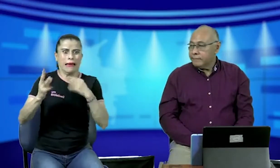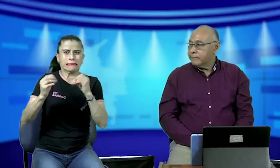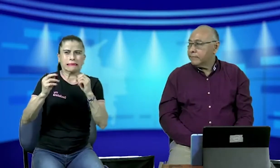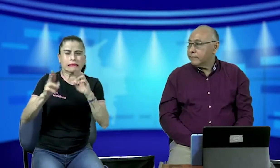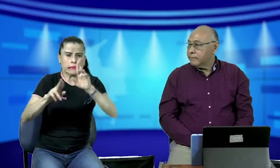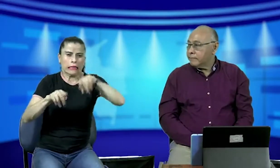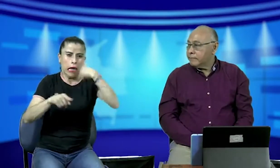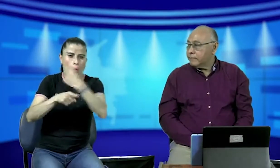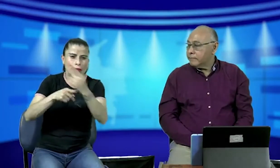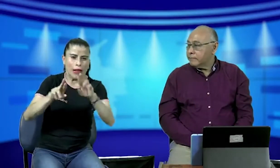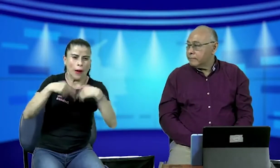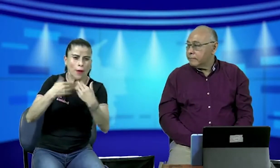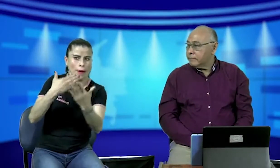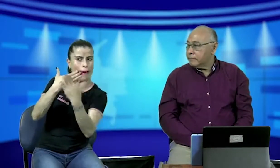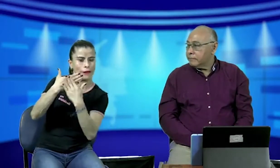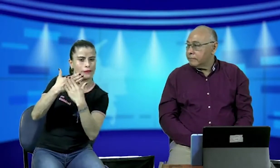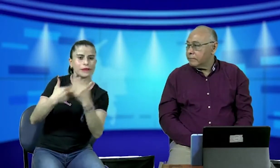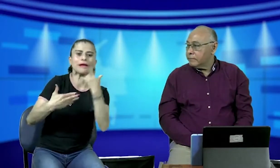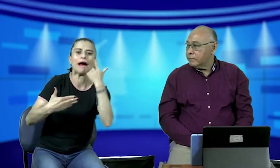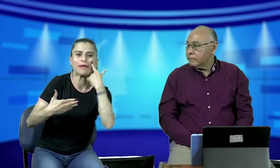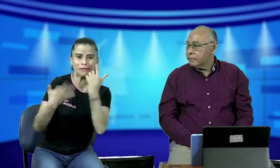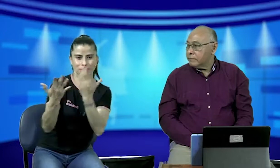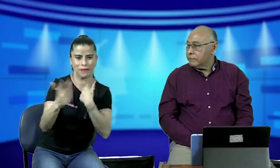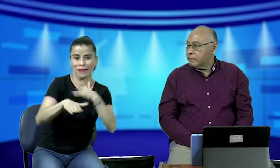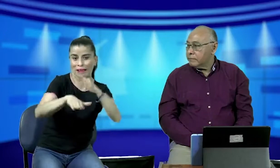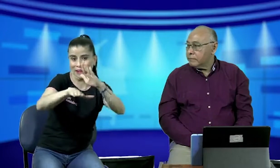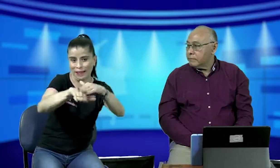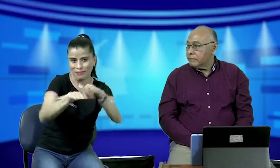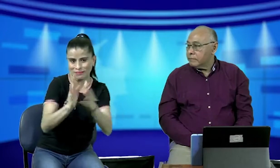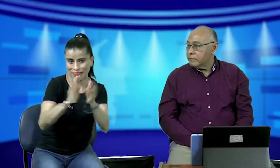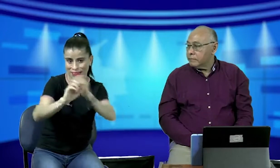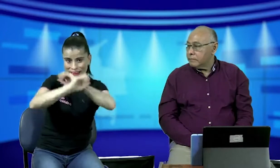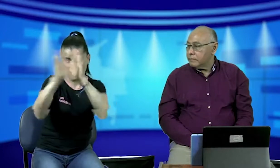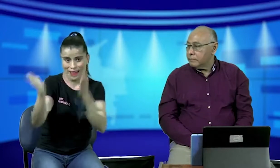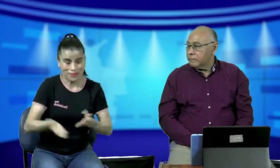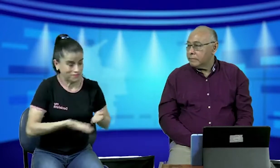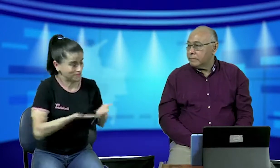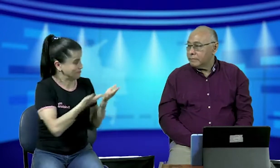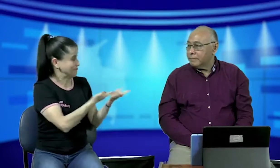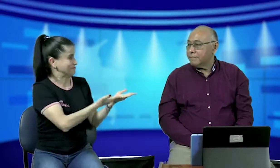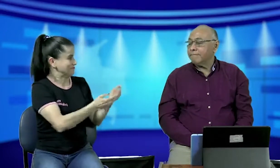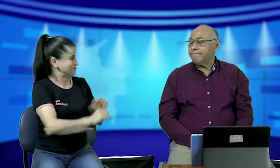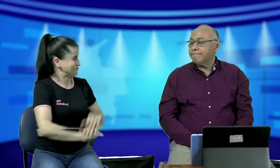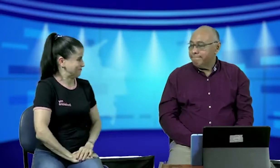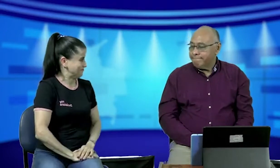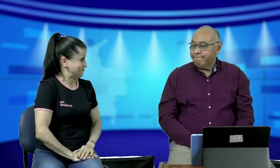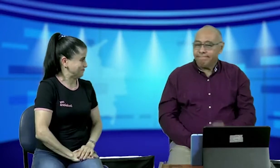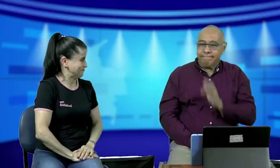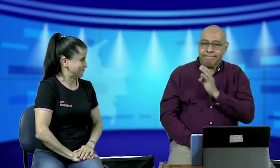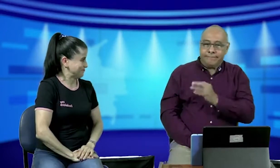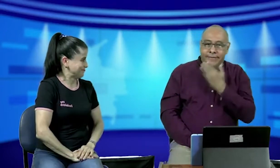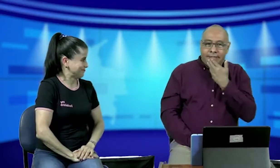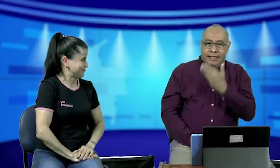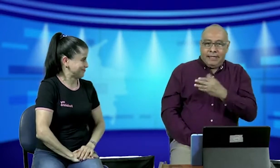ellos dicen sí la otra semana están por confirmar esta reunión y pues ahorita les estoy dando esta información para que les quede más claro